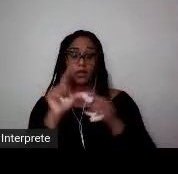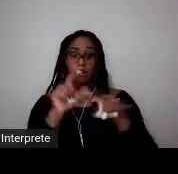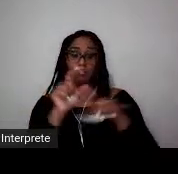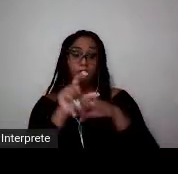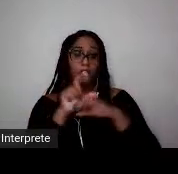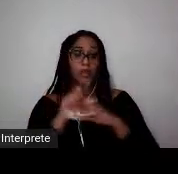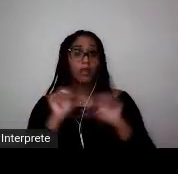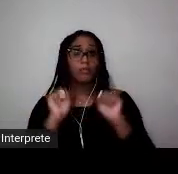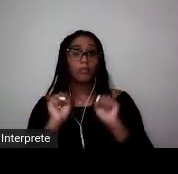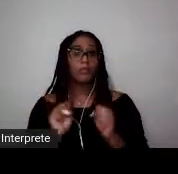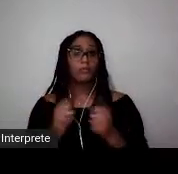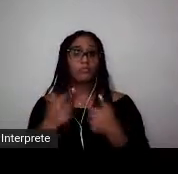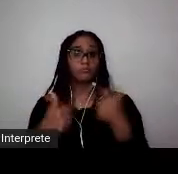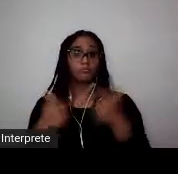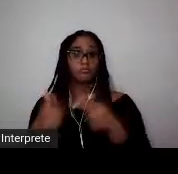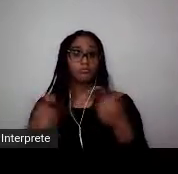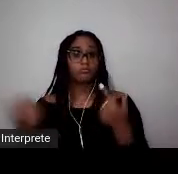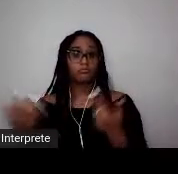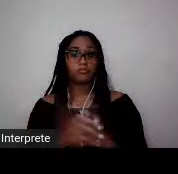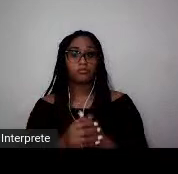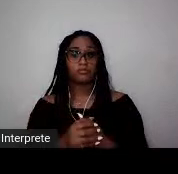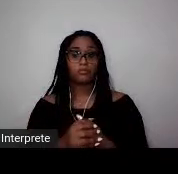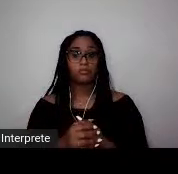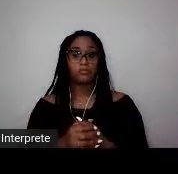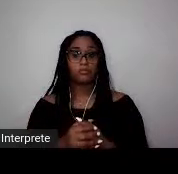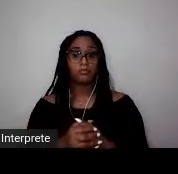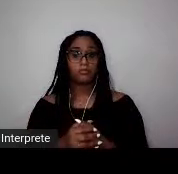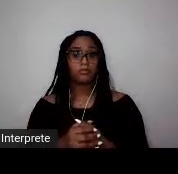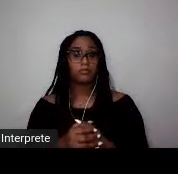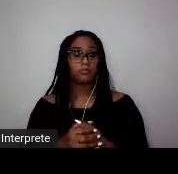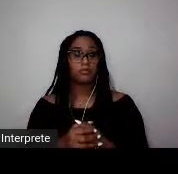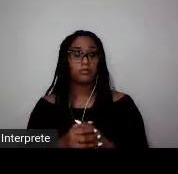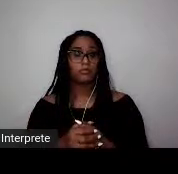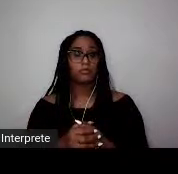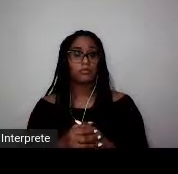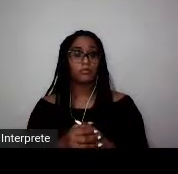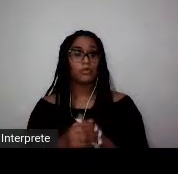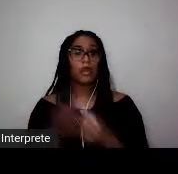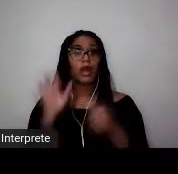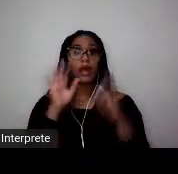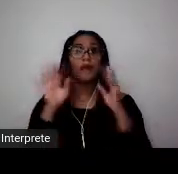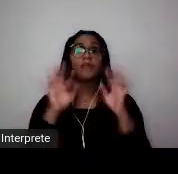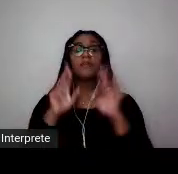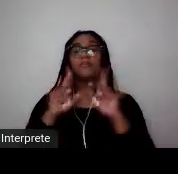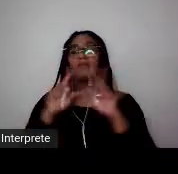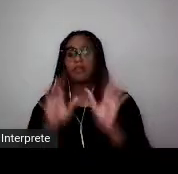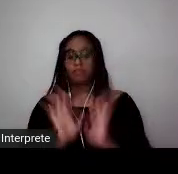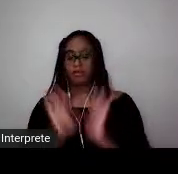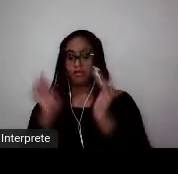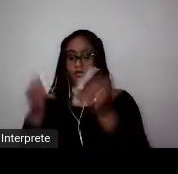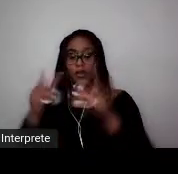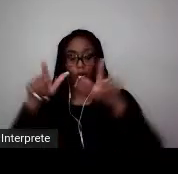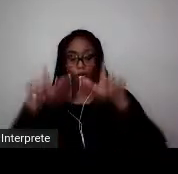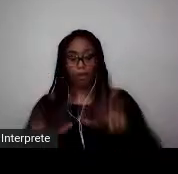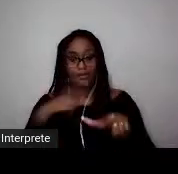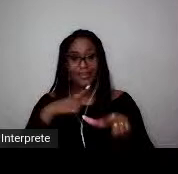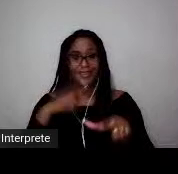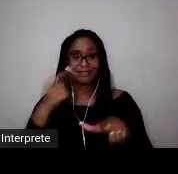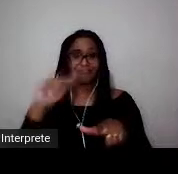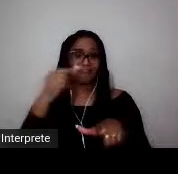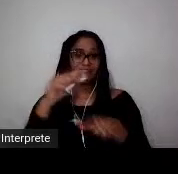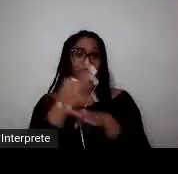da liminaridade, esse entre-lugar não definido, a qual por muitos e muitos anos estiveram as mulheres